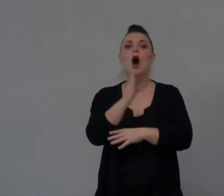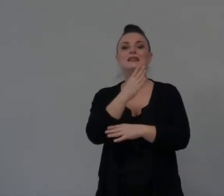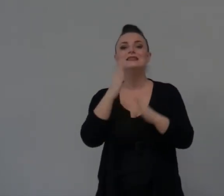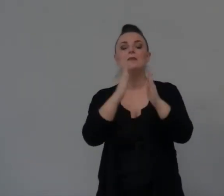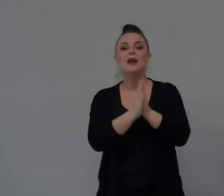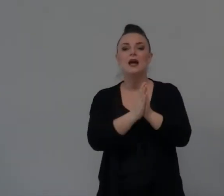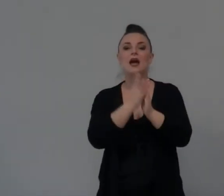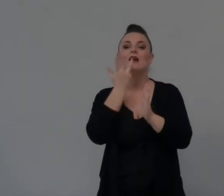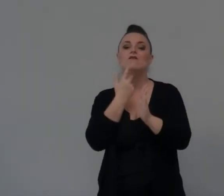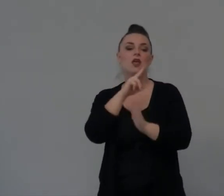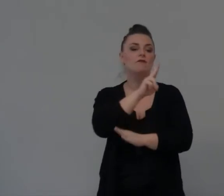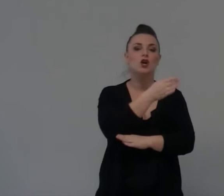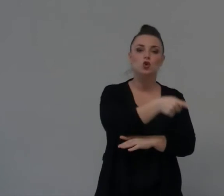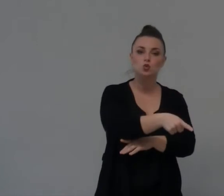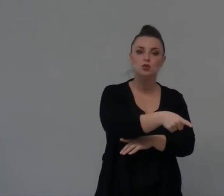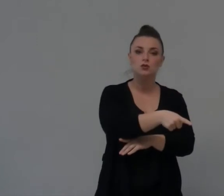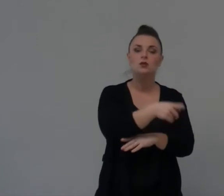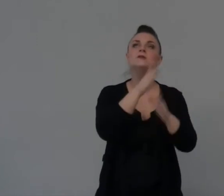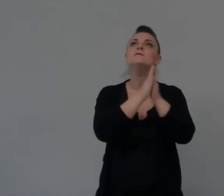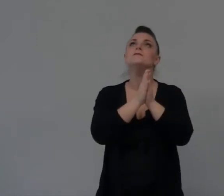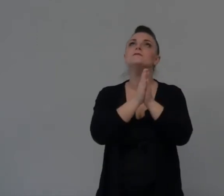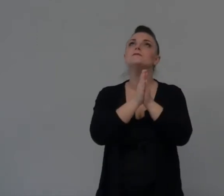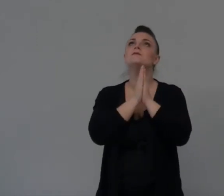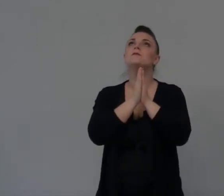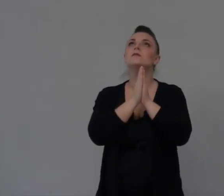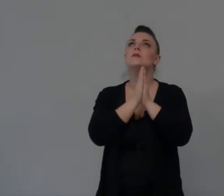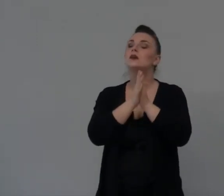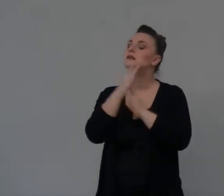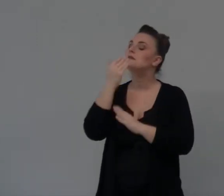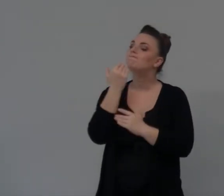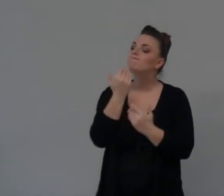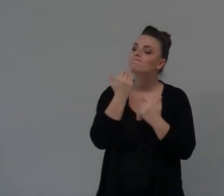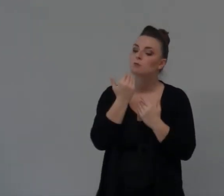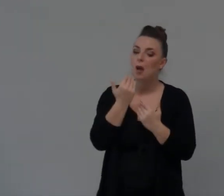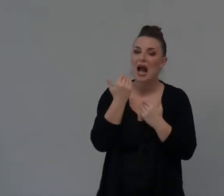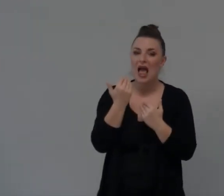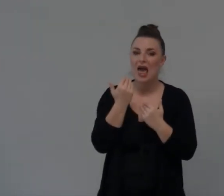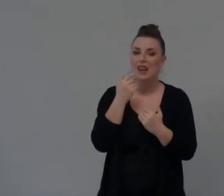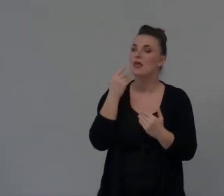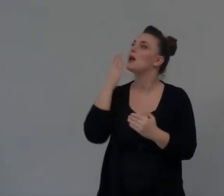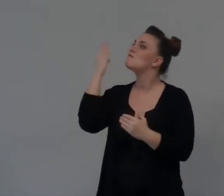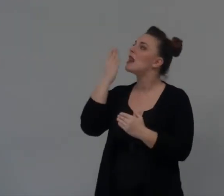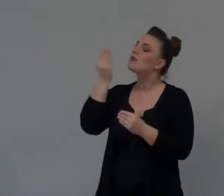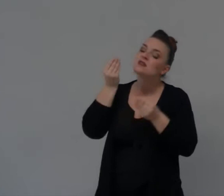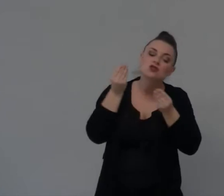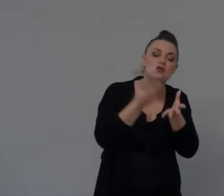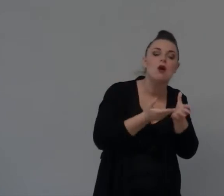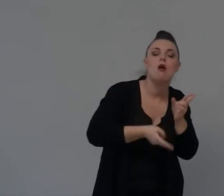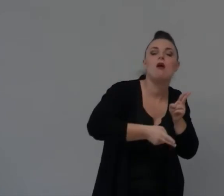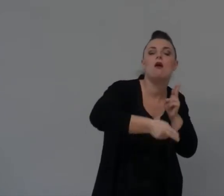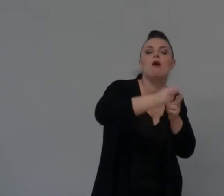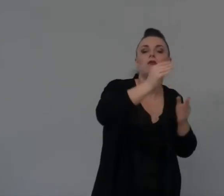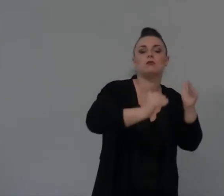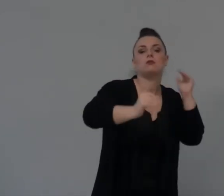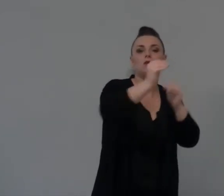Ruth Dicendo Affinché Potesse Essere Benedetta Più di Quanto Lo Era Giastato